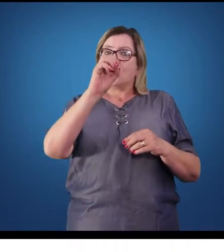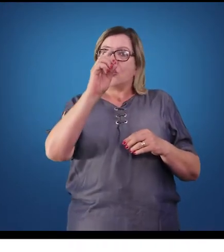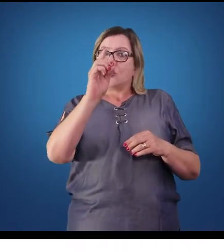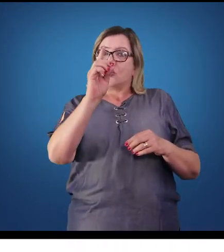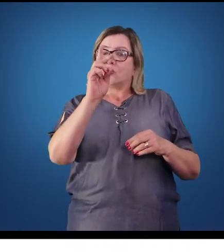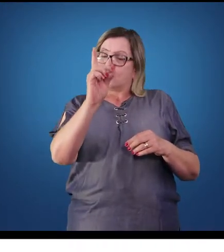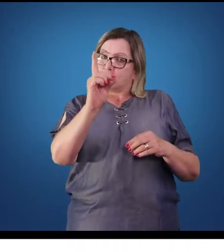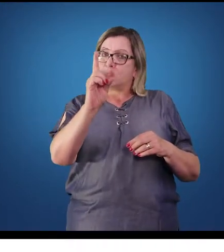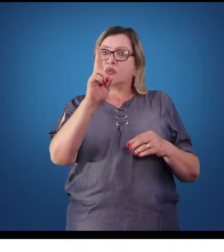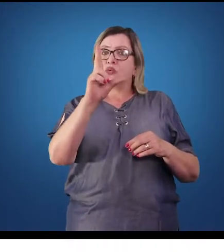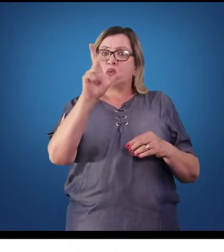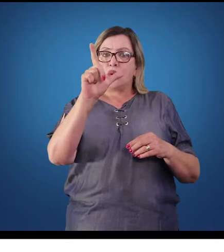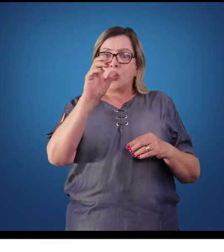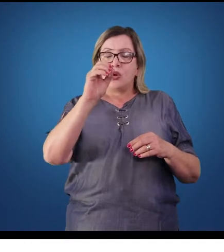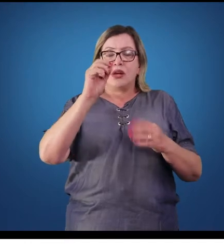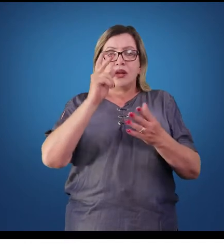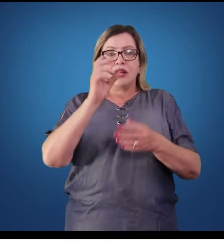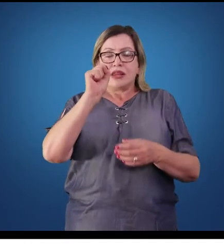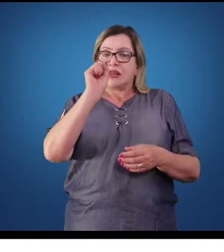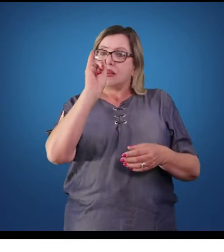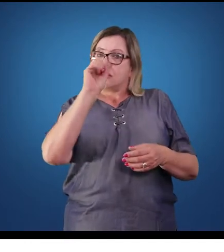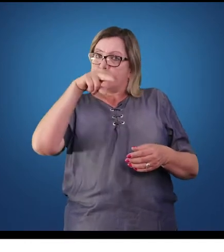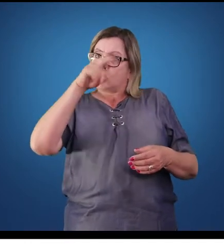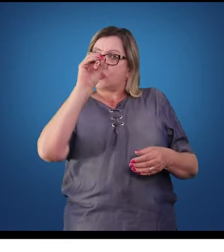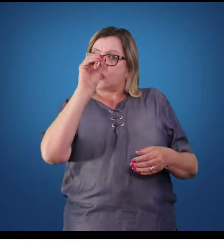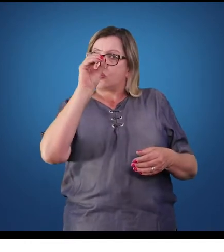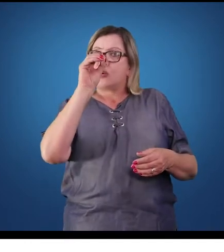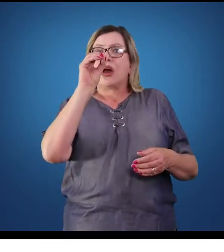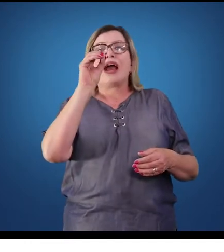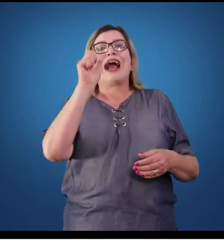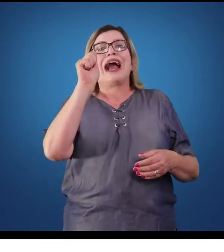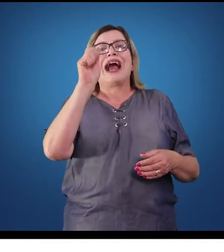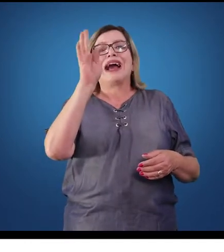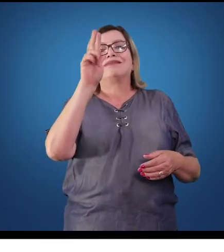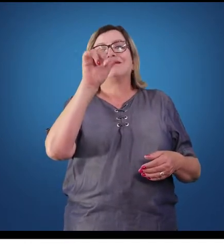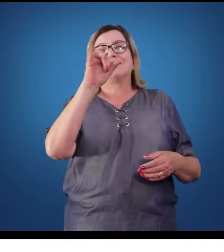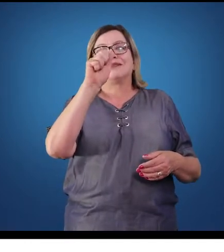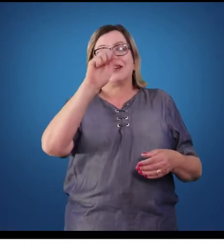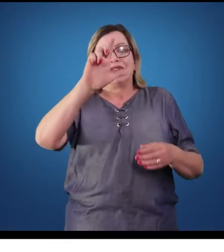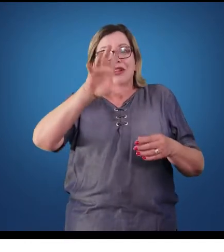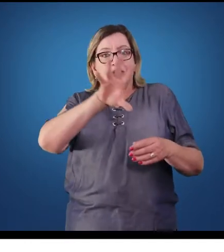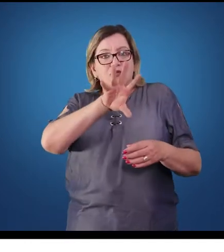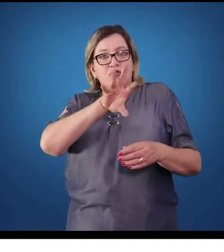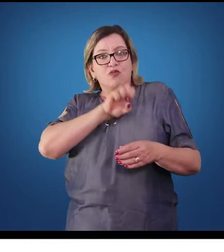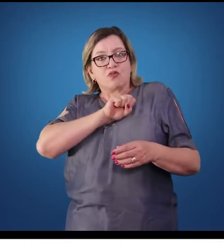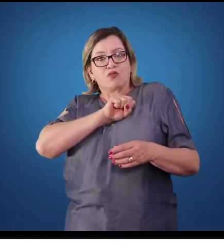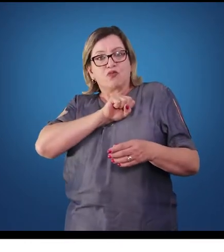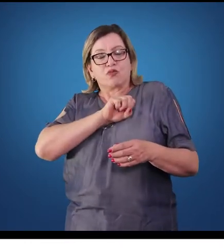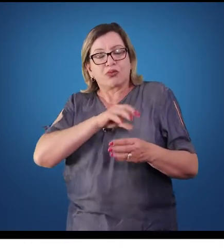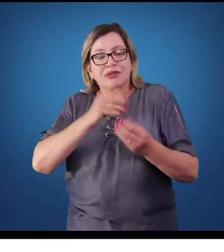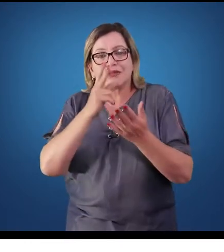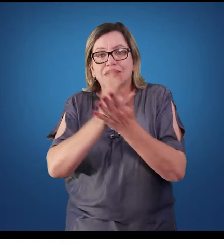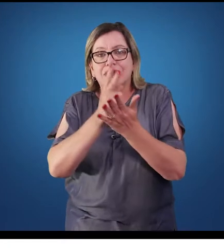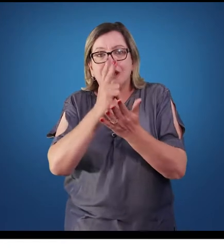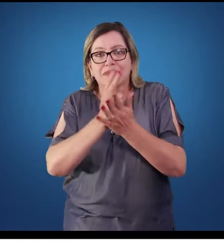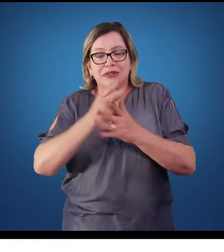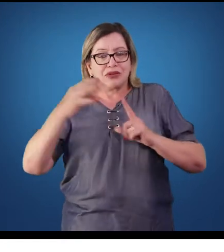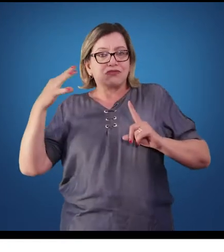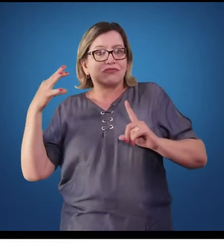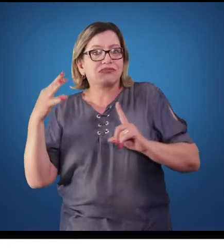gera um estímulo elétrico que vai passar e vai contrair o átrio, fazendo com que o estímulo chegue no nódulo sinoatrial. O